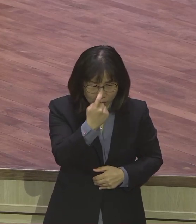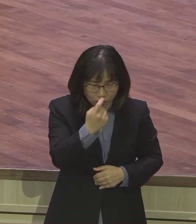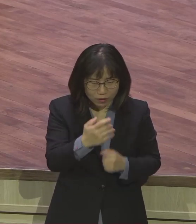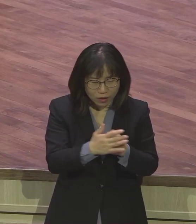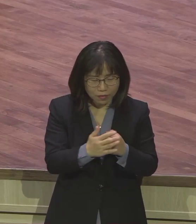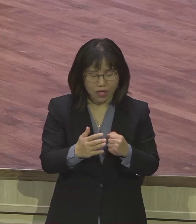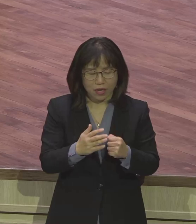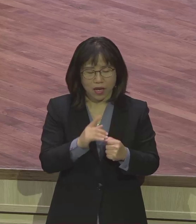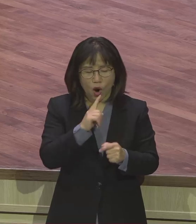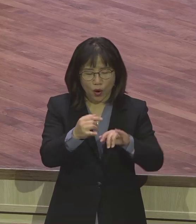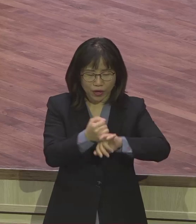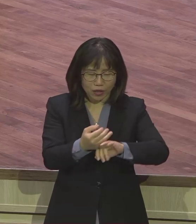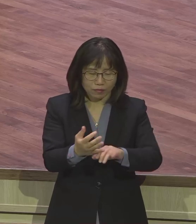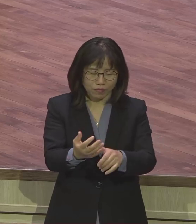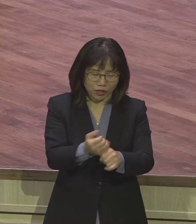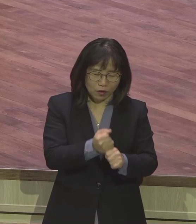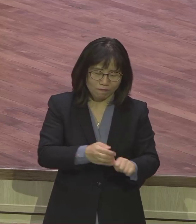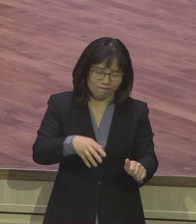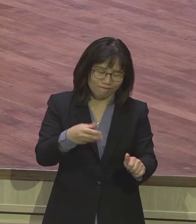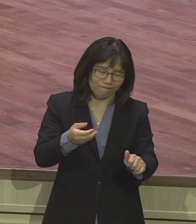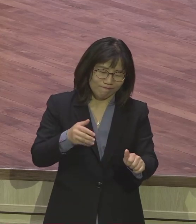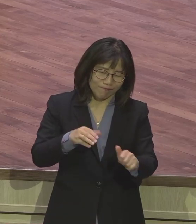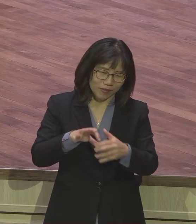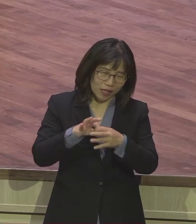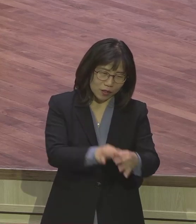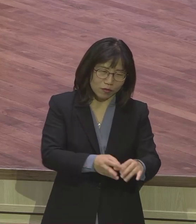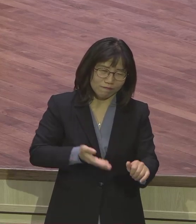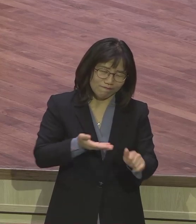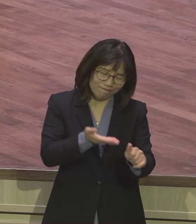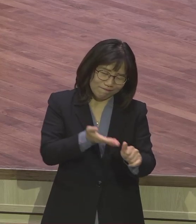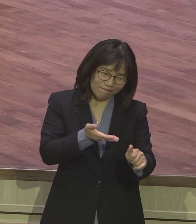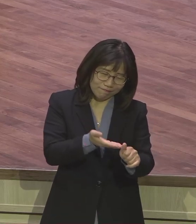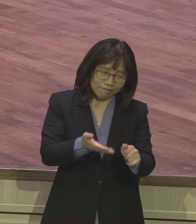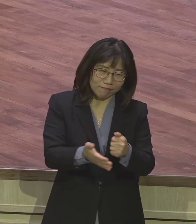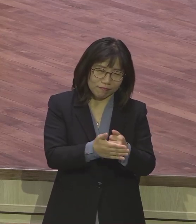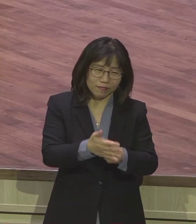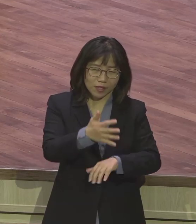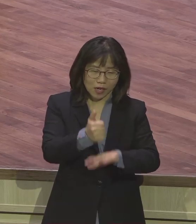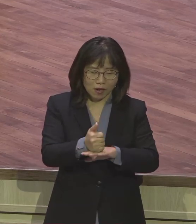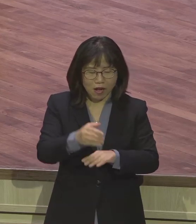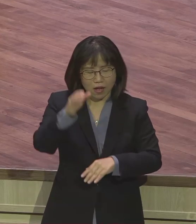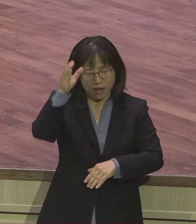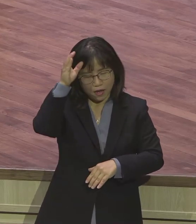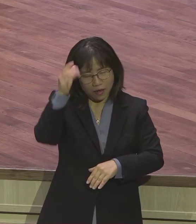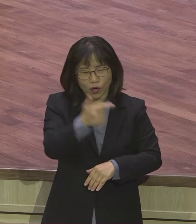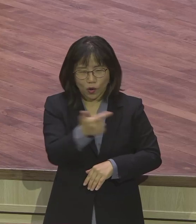기대가 돼요. 우리 아이들. 레위 남자 레위 여자. 우리에게 쫙 깔린 줄 믿습니다.